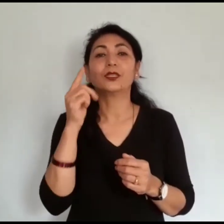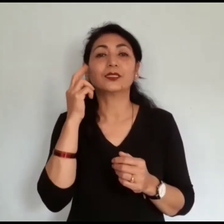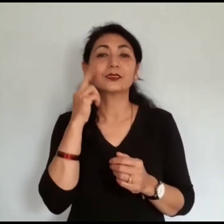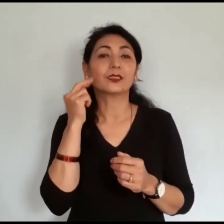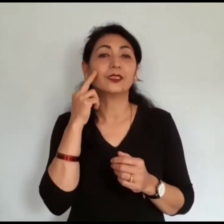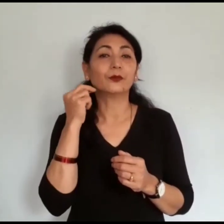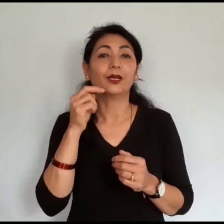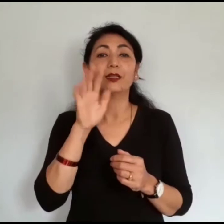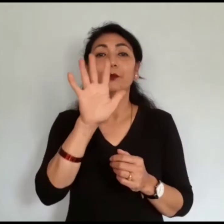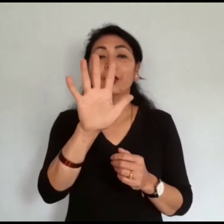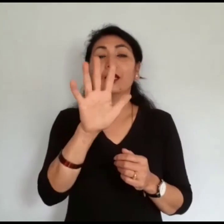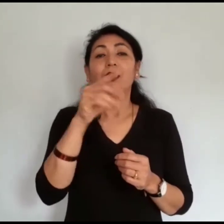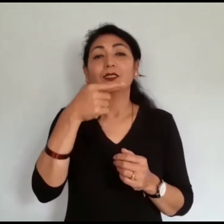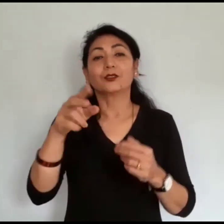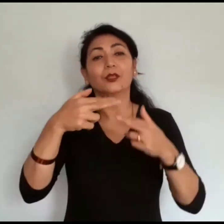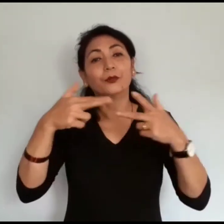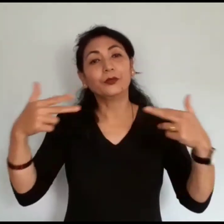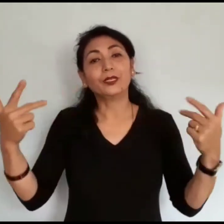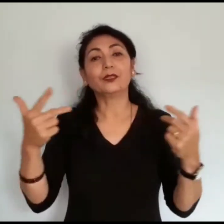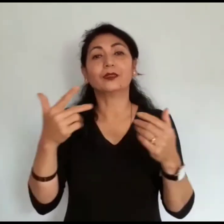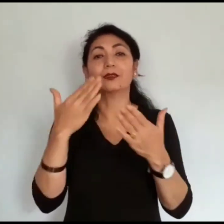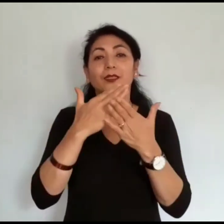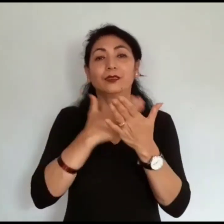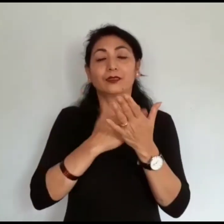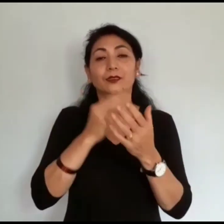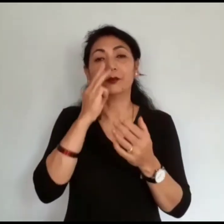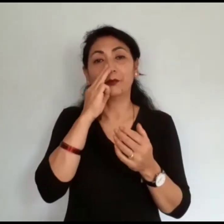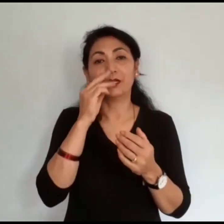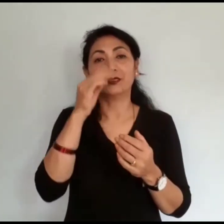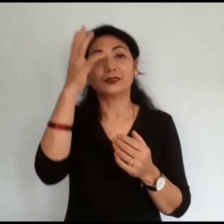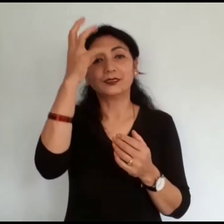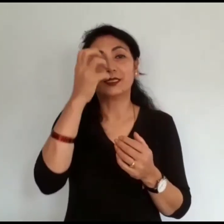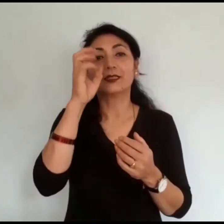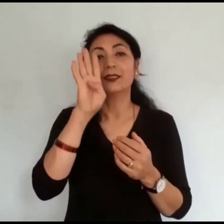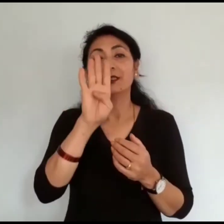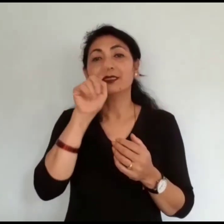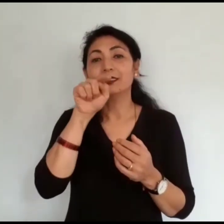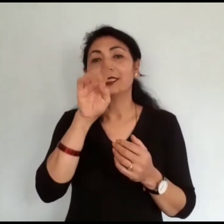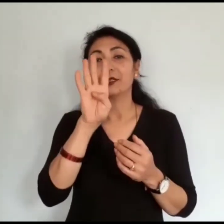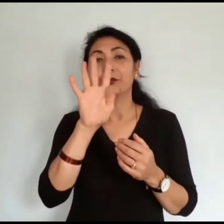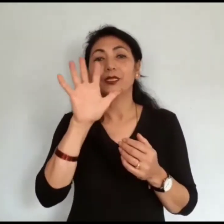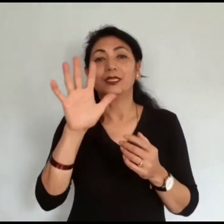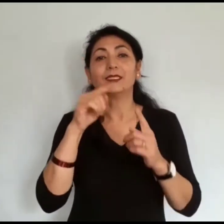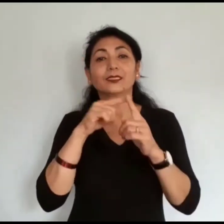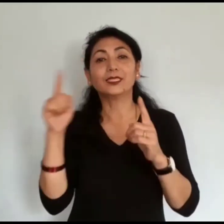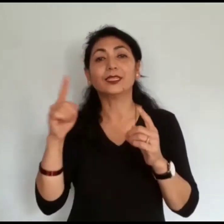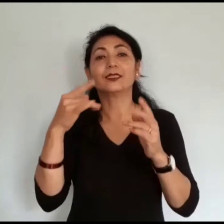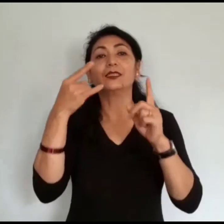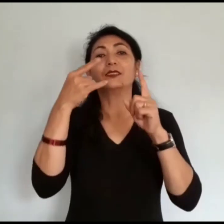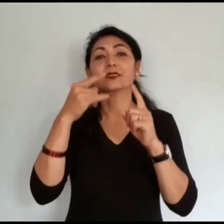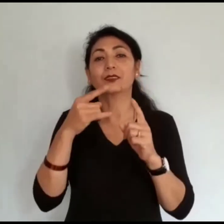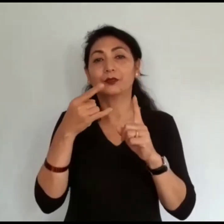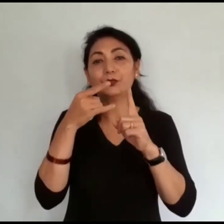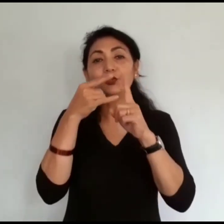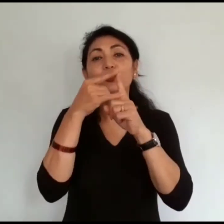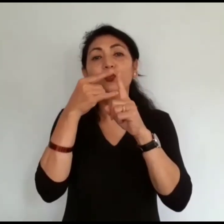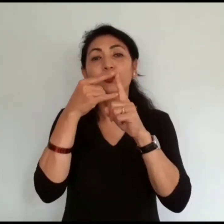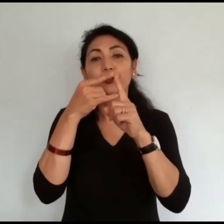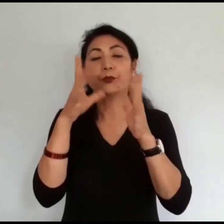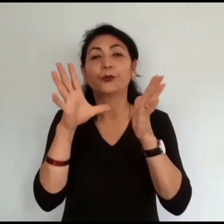5 गटा सनिवार 5 गटा बिविनन से सक्मा साज 4.45 देखी वर्चुएल